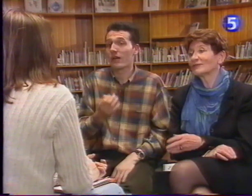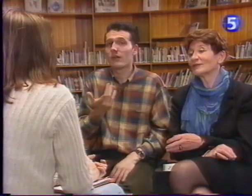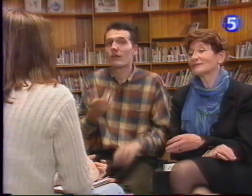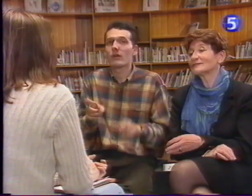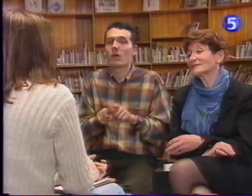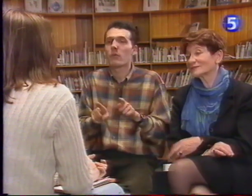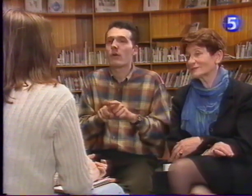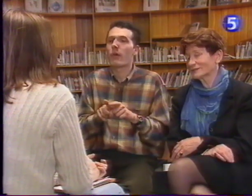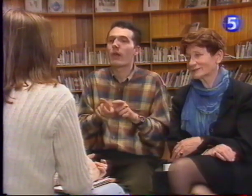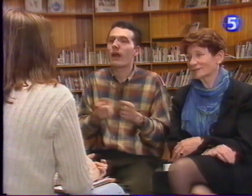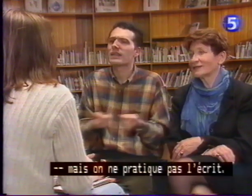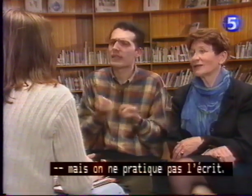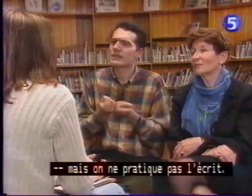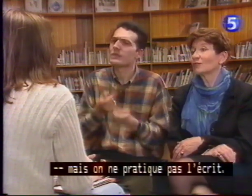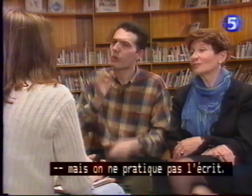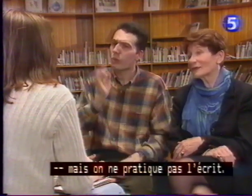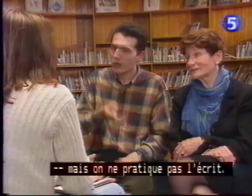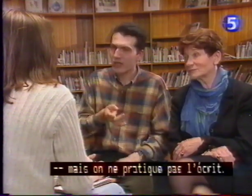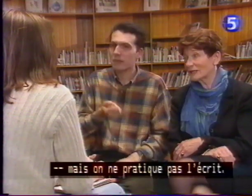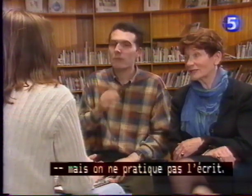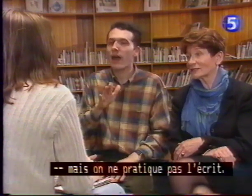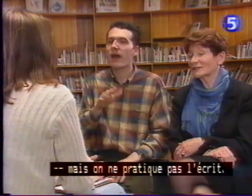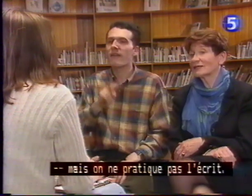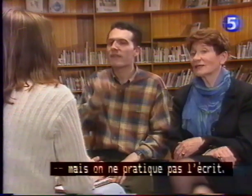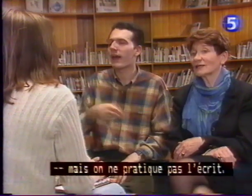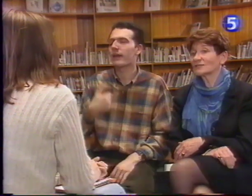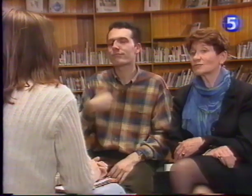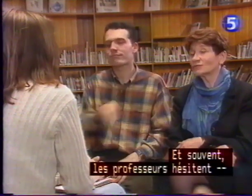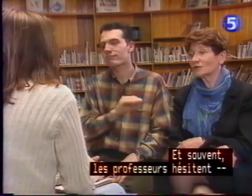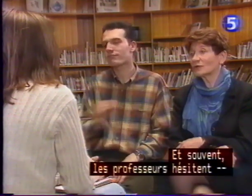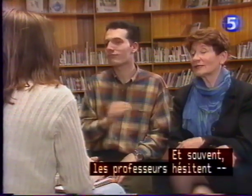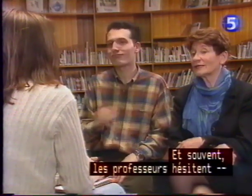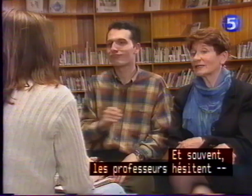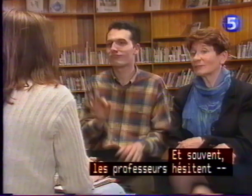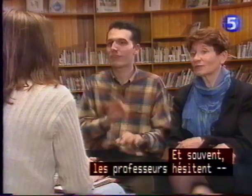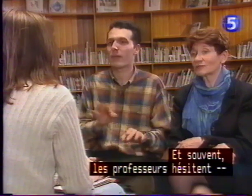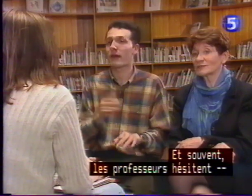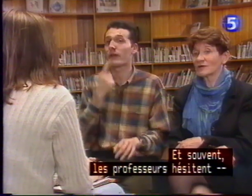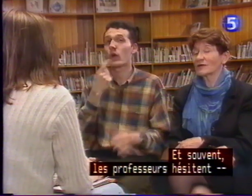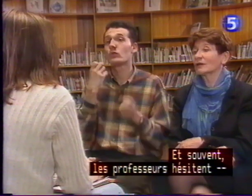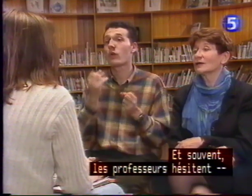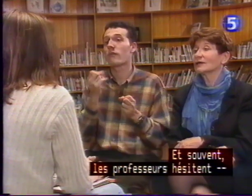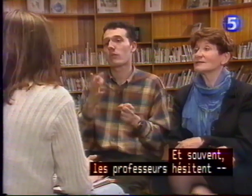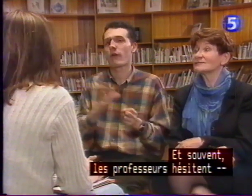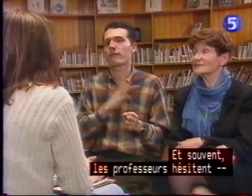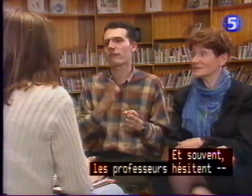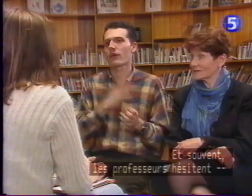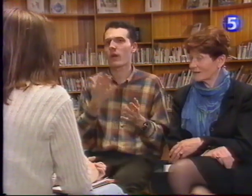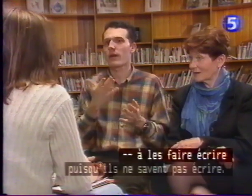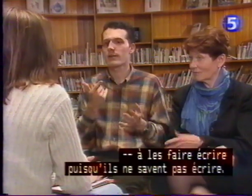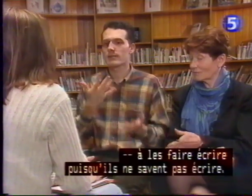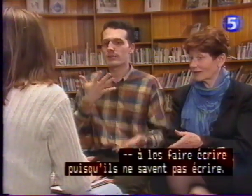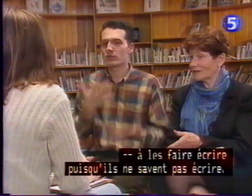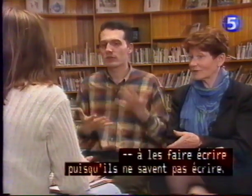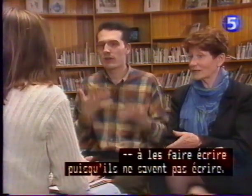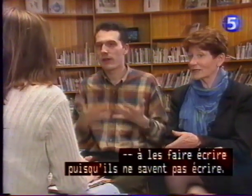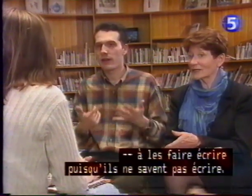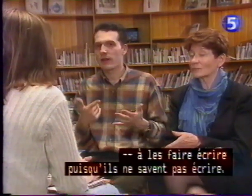exercices, mais on ne pratique pas l'écrit. Et souvent, les professeurs hésitent à les faire écrire puisqu